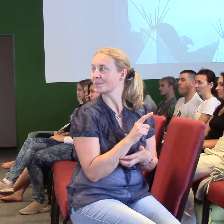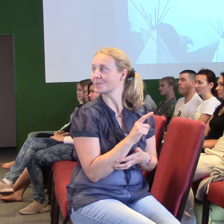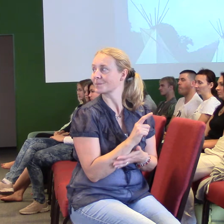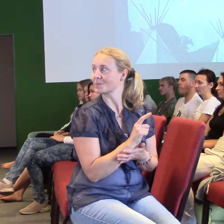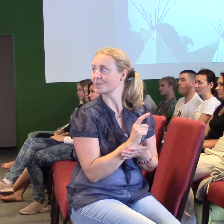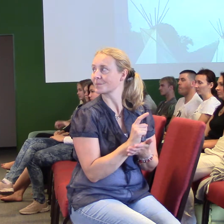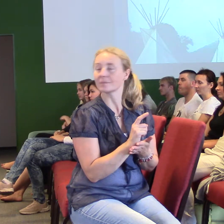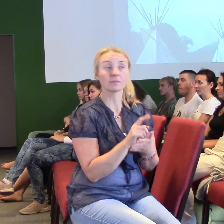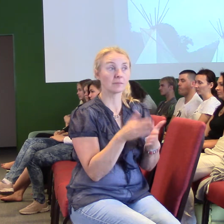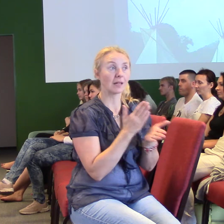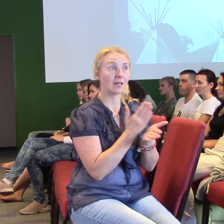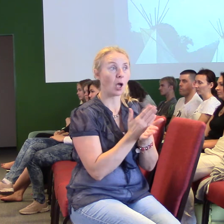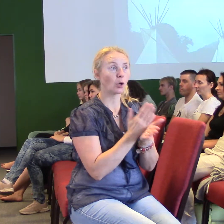A nakonec mám na vás takovou otázku.